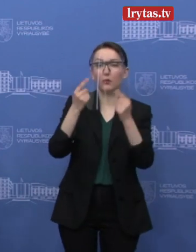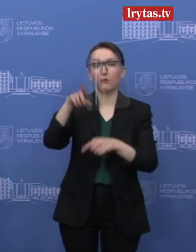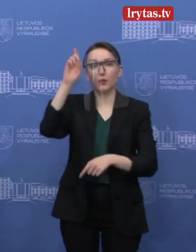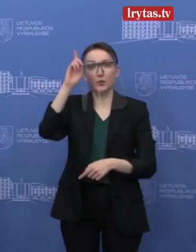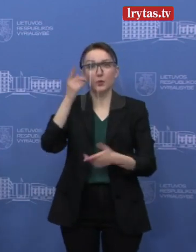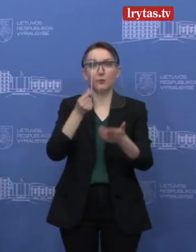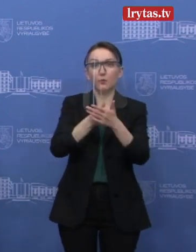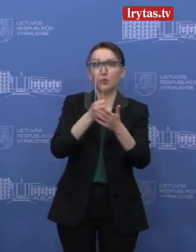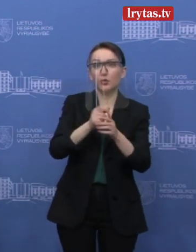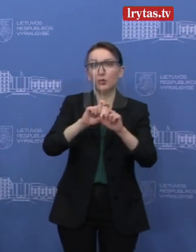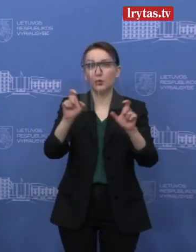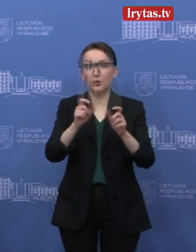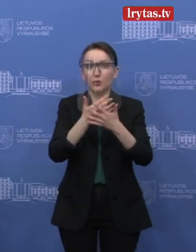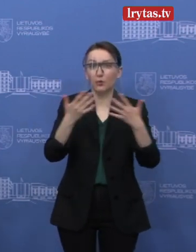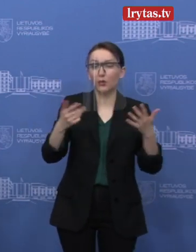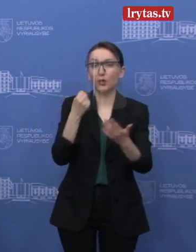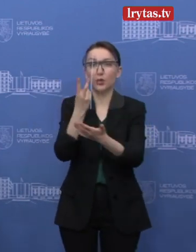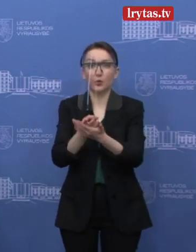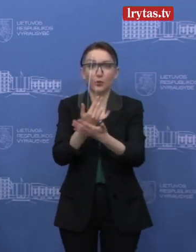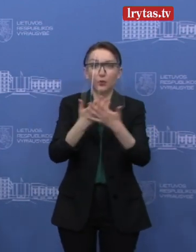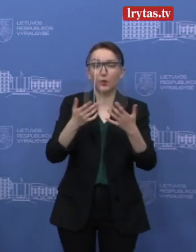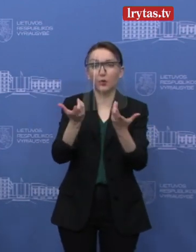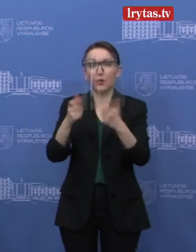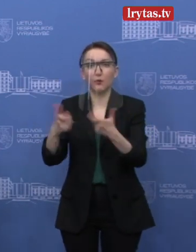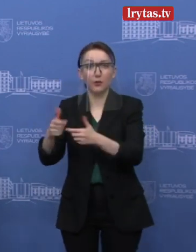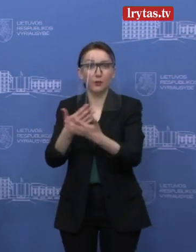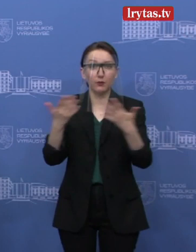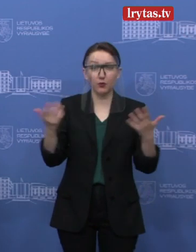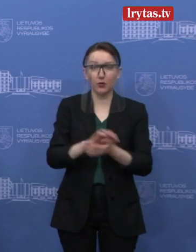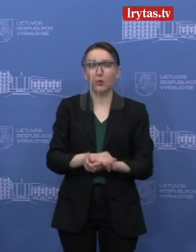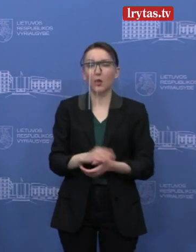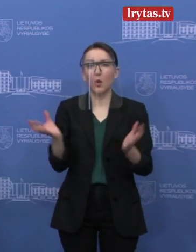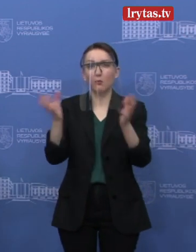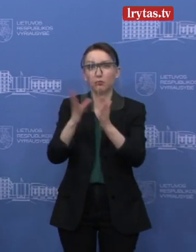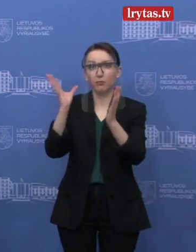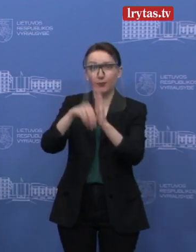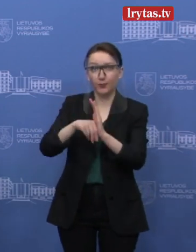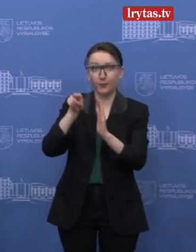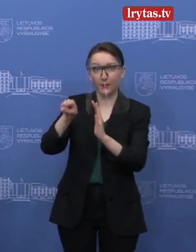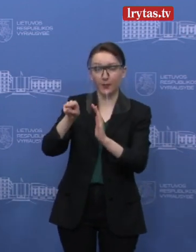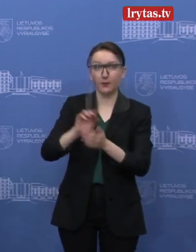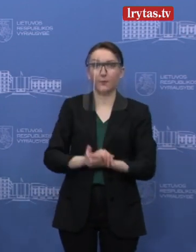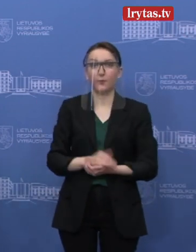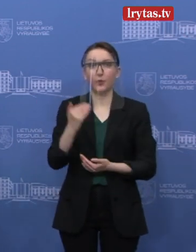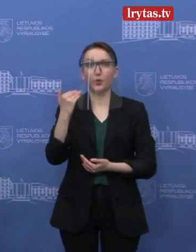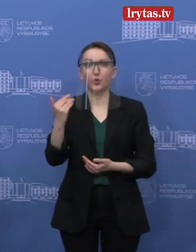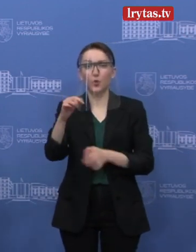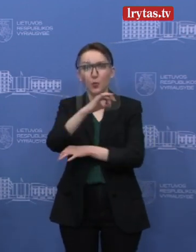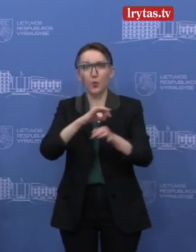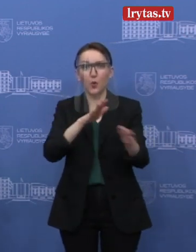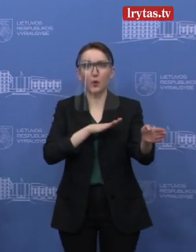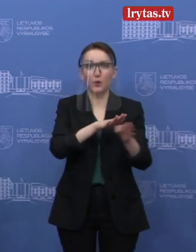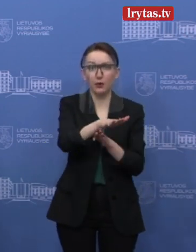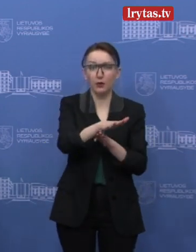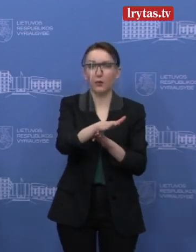valstybinės biudžetinės įstaigos, lygoninės, savivaldybės ir kitos organizacijos. Ir jų projektų